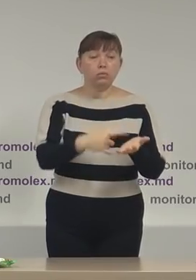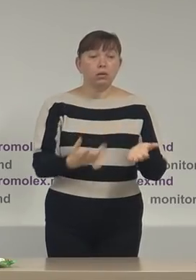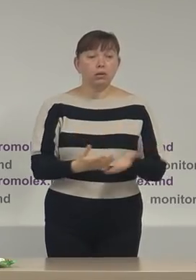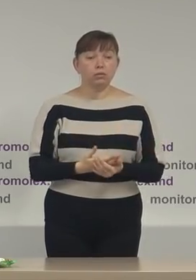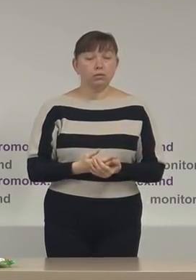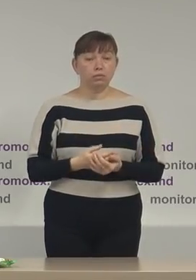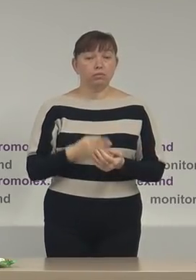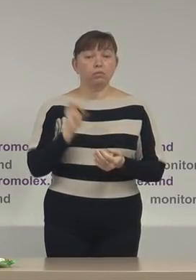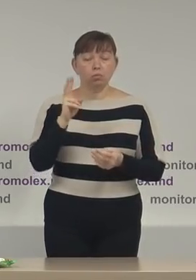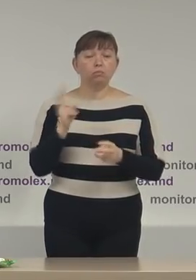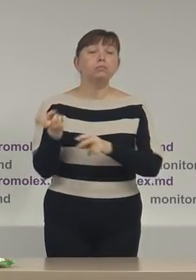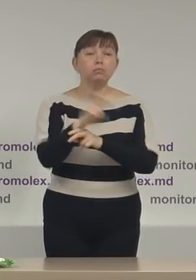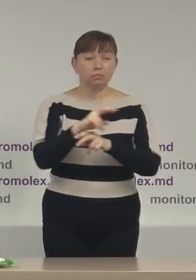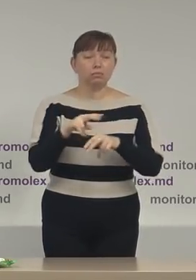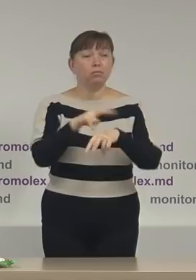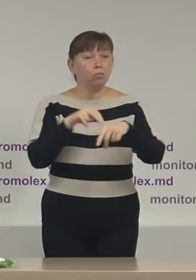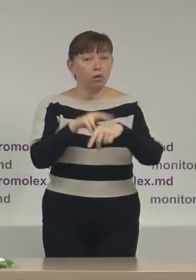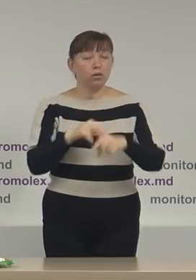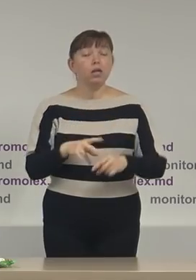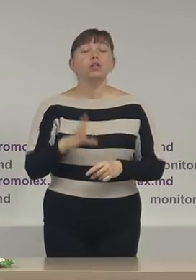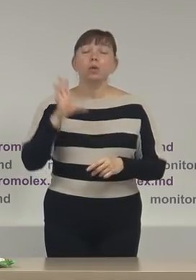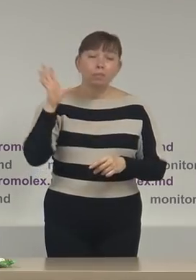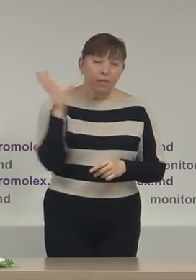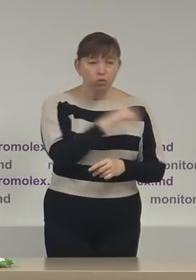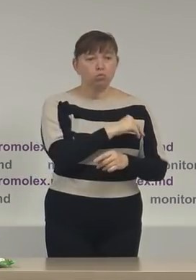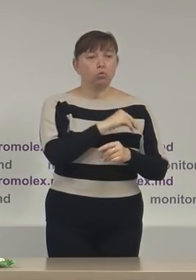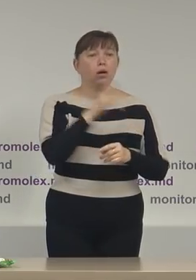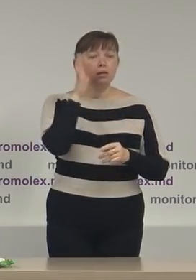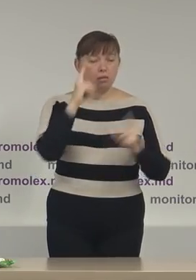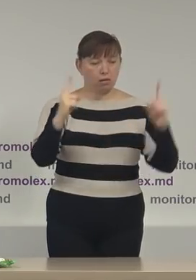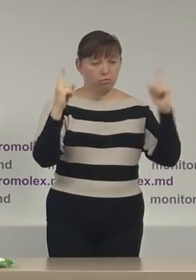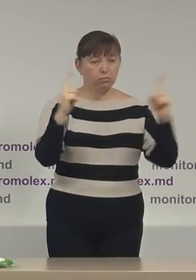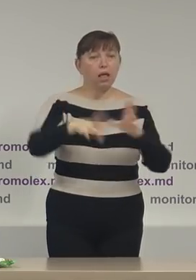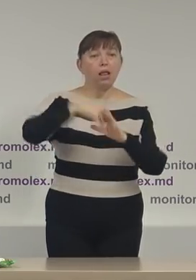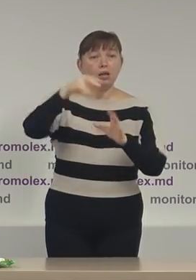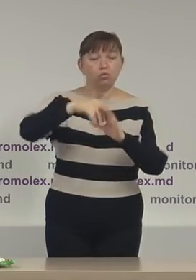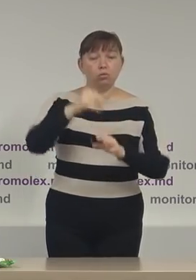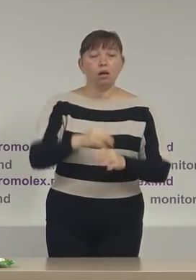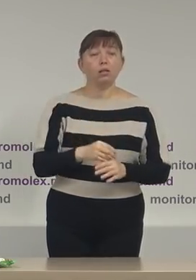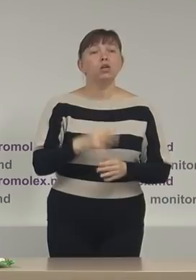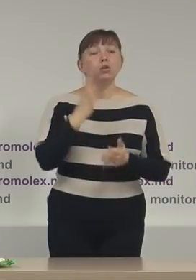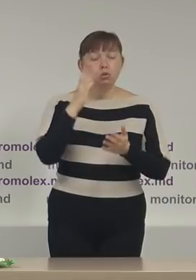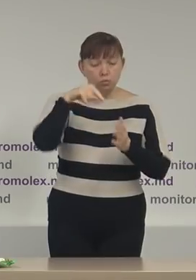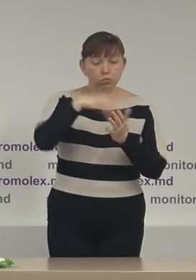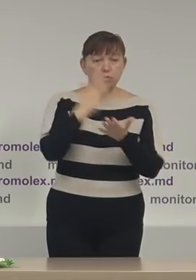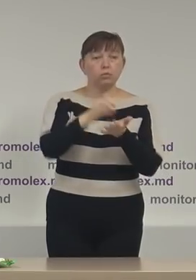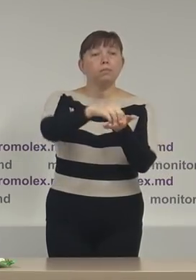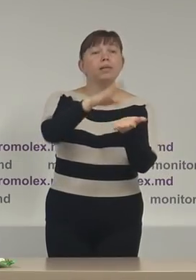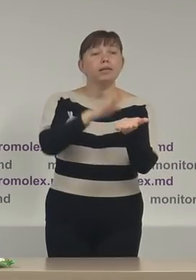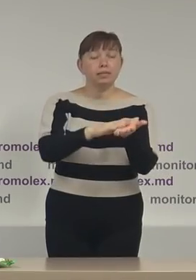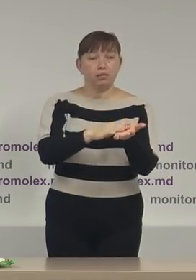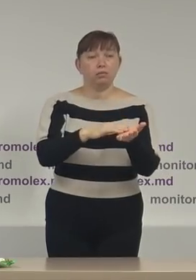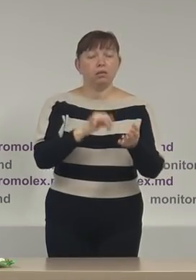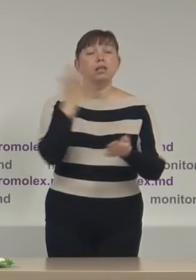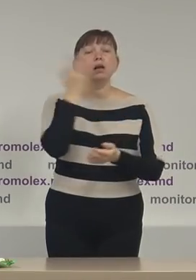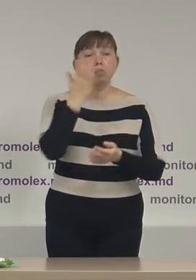forțele de ordine dar pentru toată campania electorală sunt prezente în raportele noastre publice